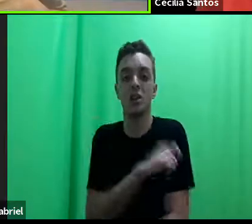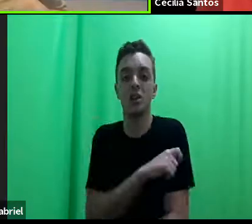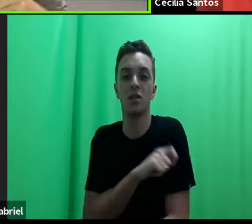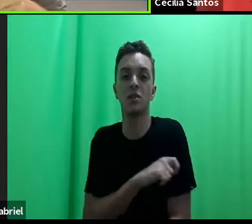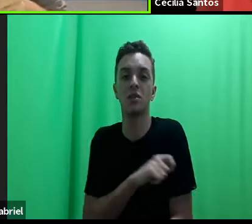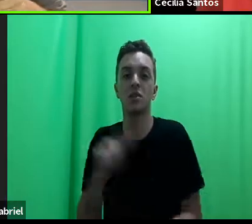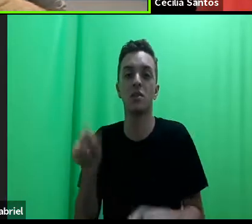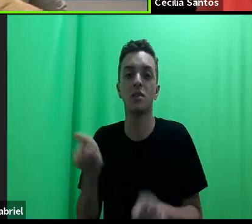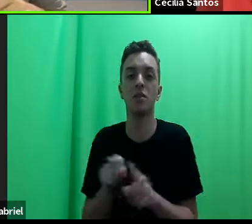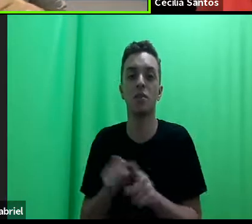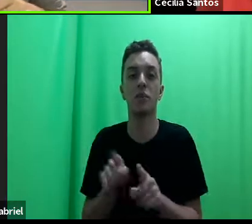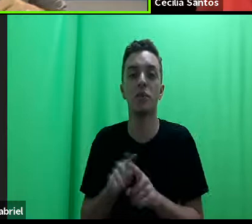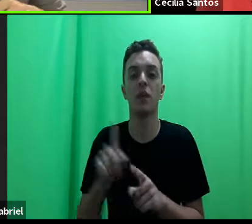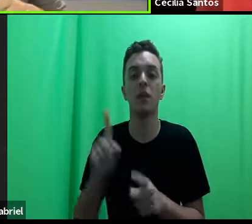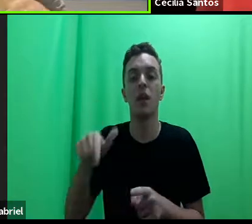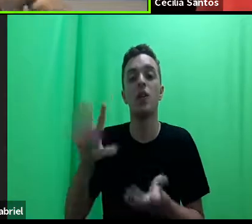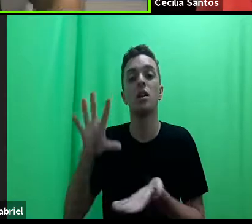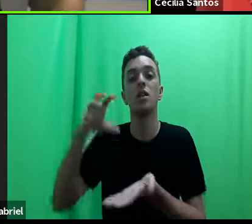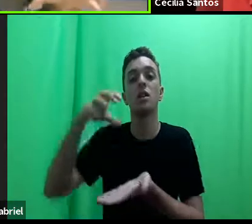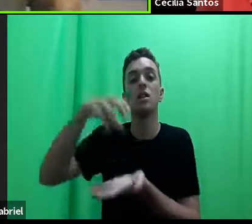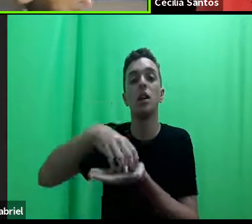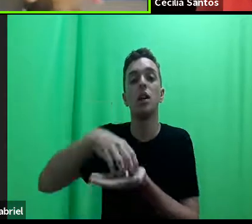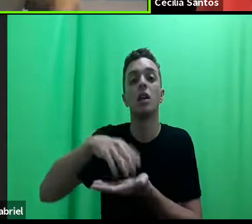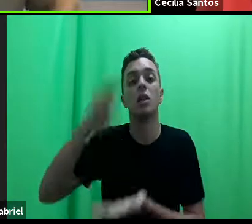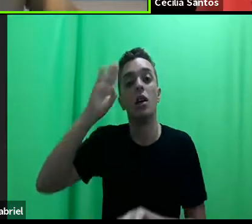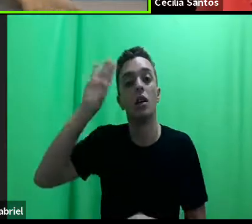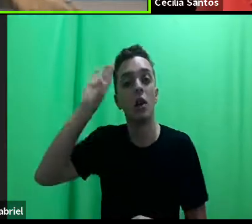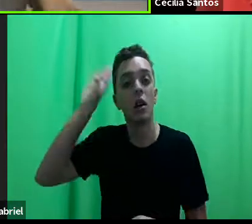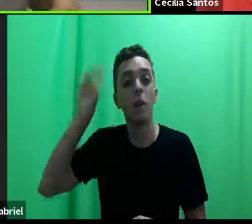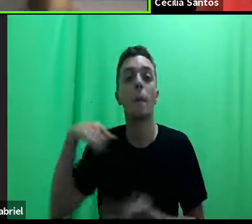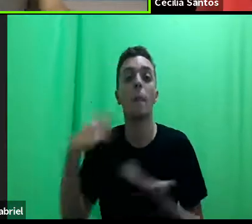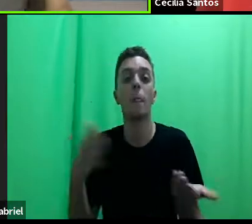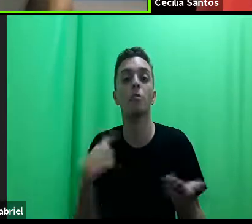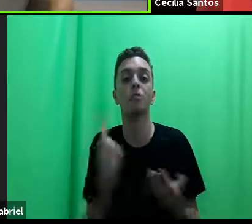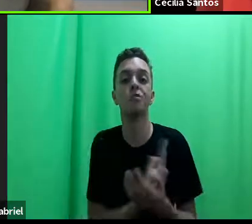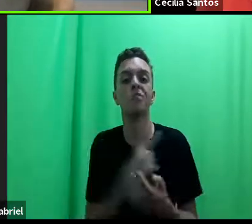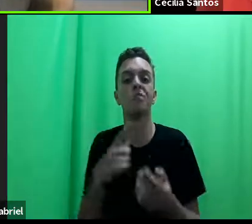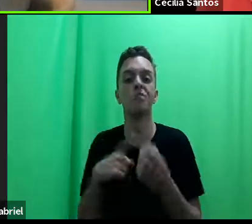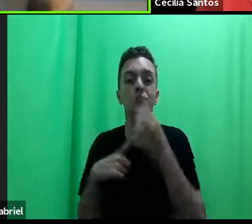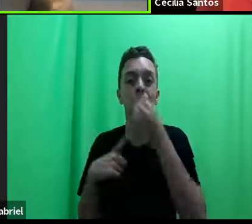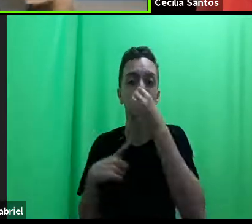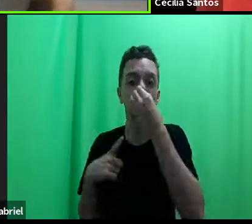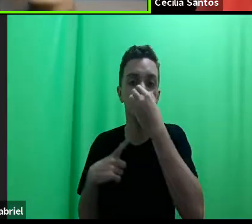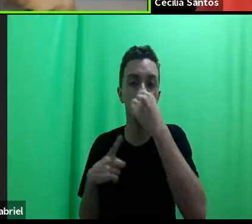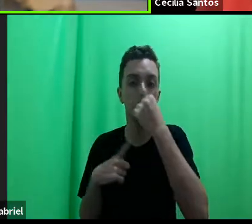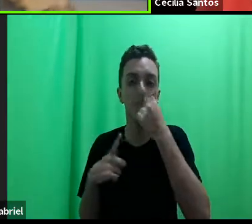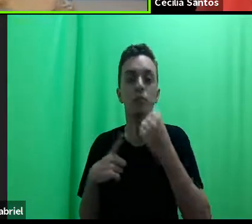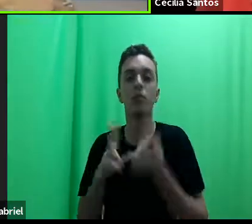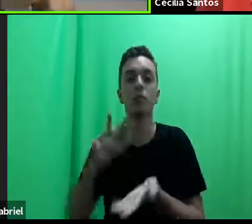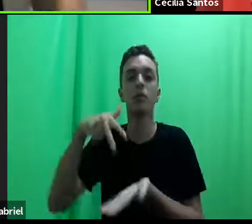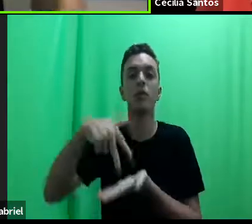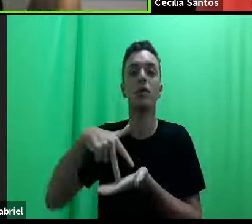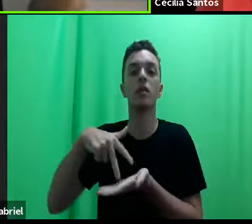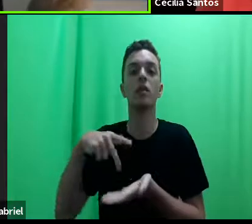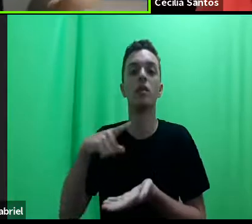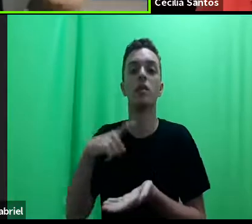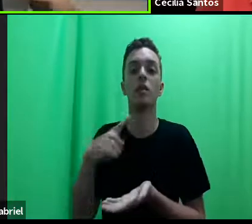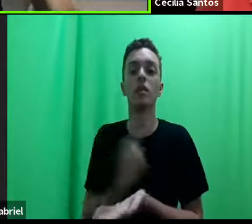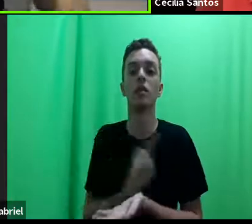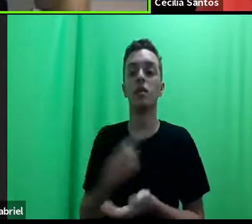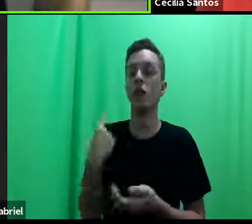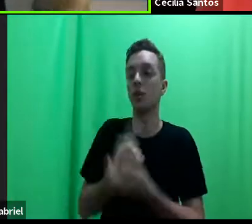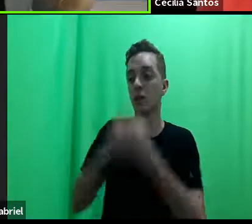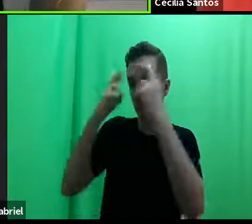subsidiada pelo Centro Acadêmico 11 de agosto, então a gente tem uma autonomia perante a própria faculdade, a gente acaba respeitando essas